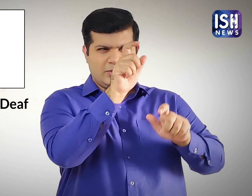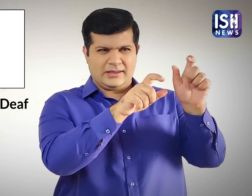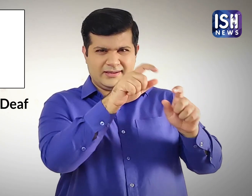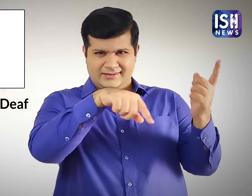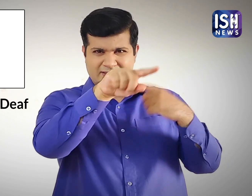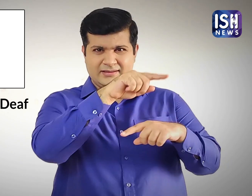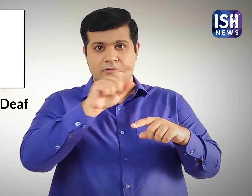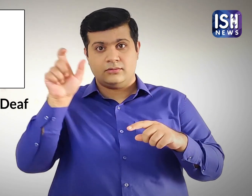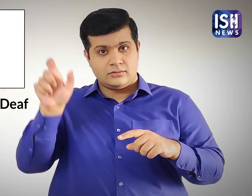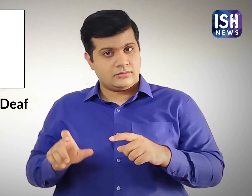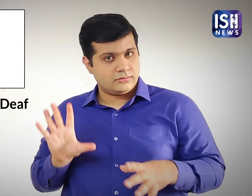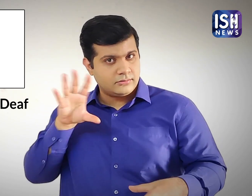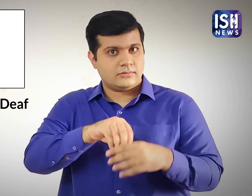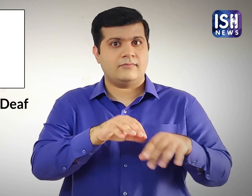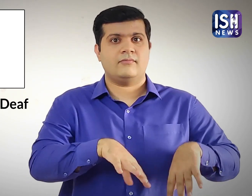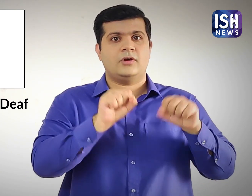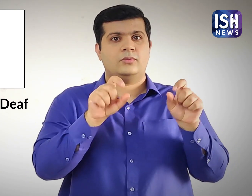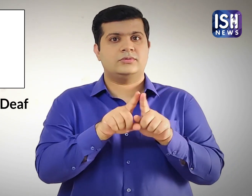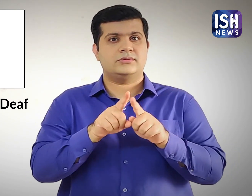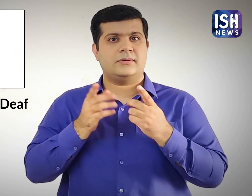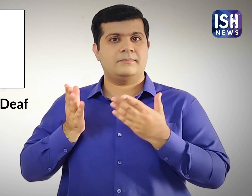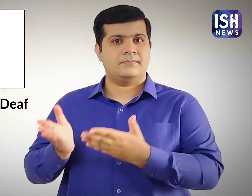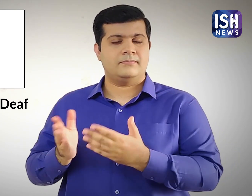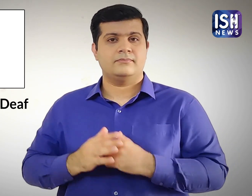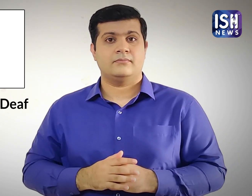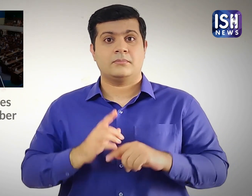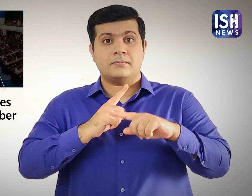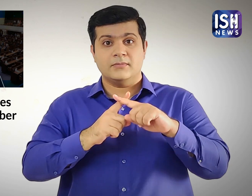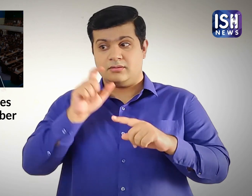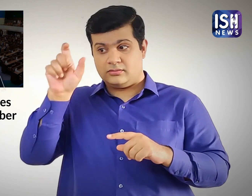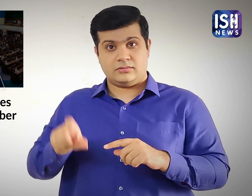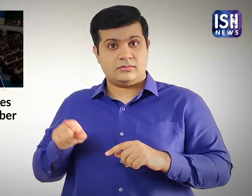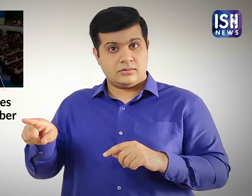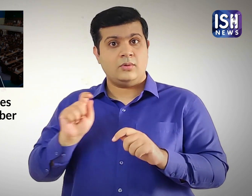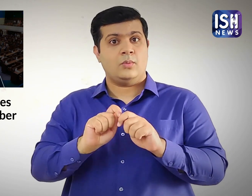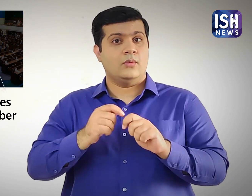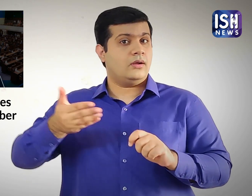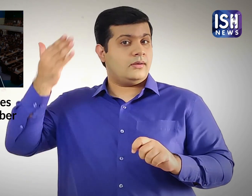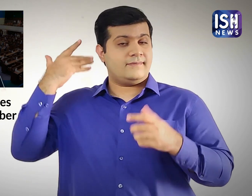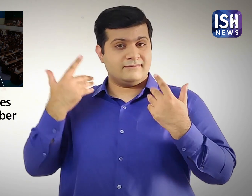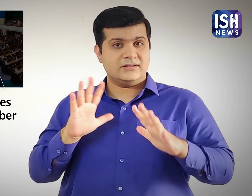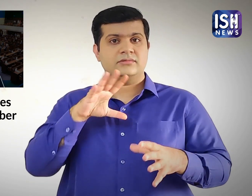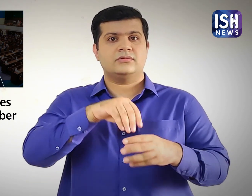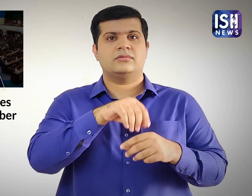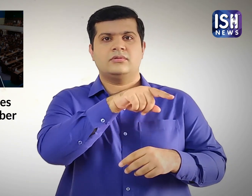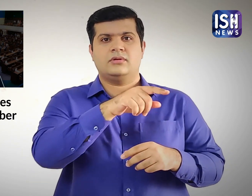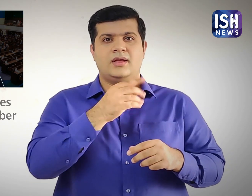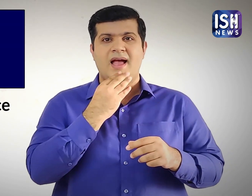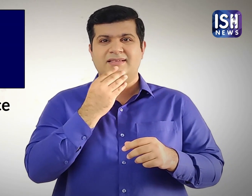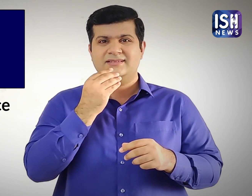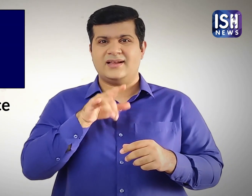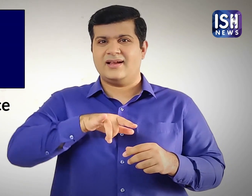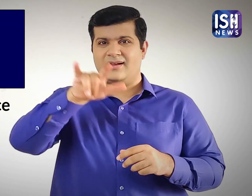में से एक है। उन्होंने इस्राइली वायू सेना में भी सेवा की